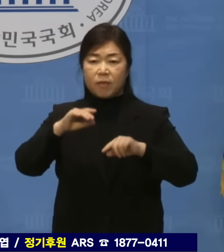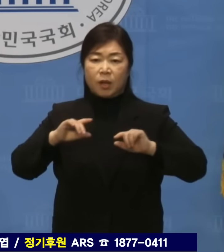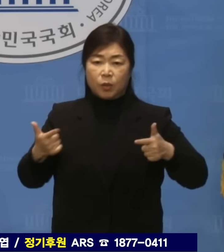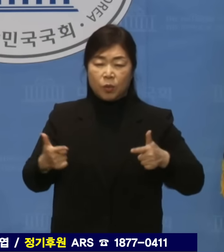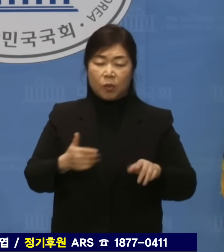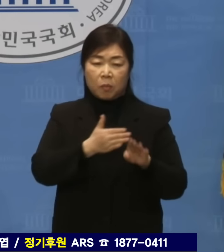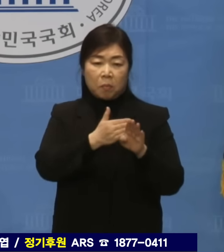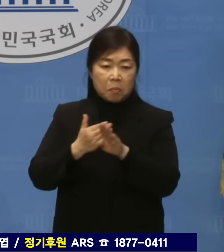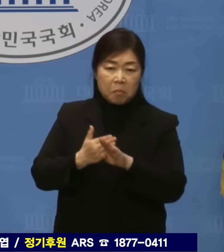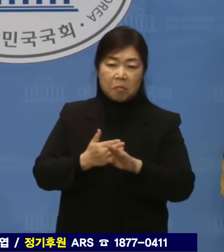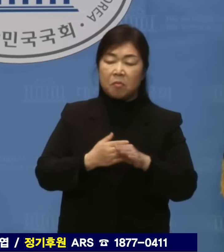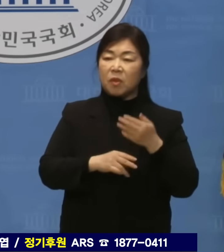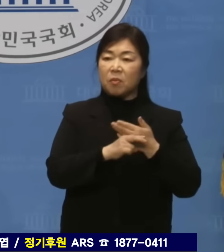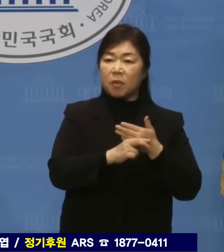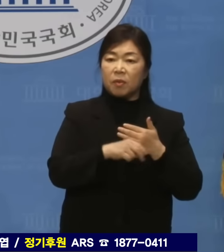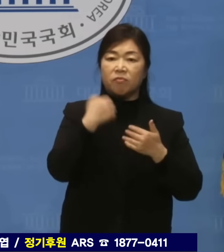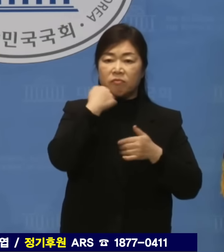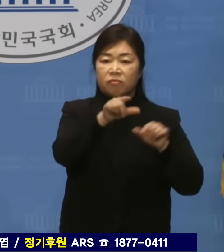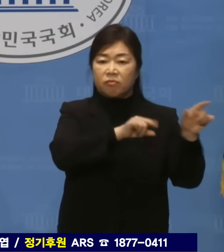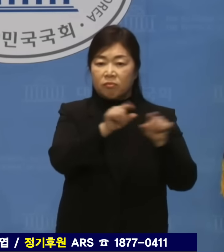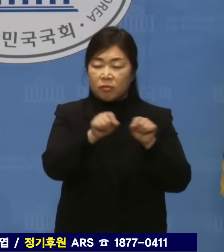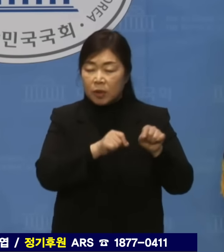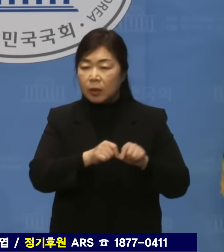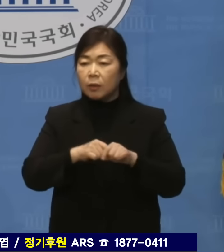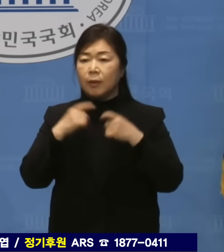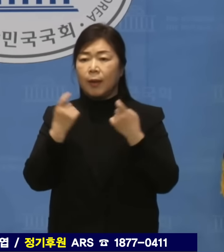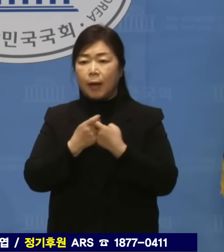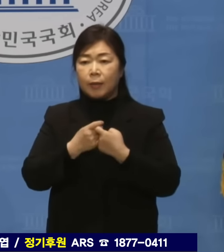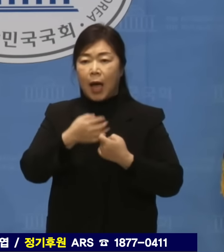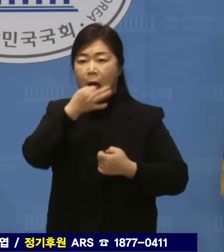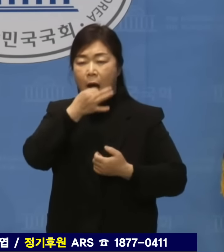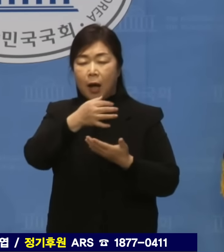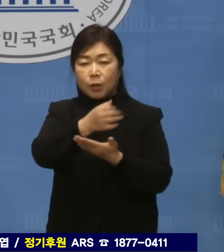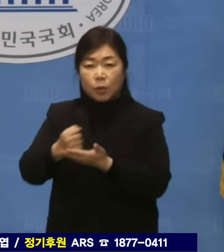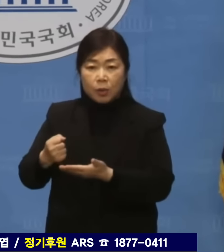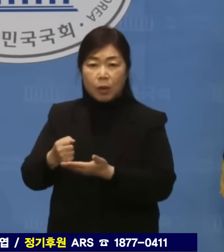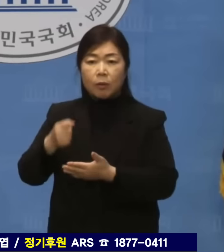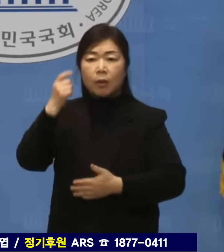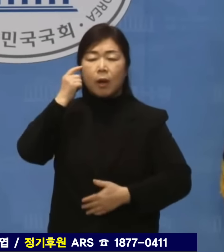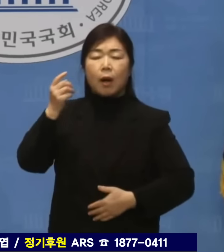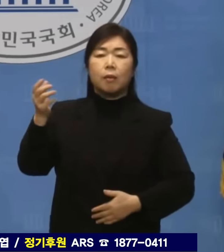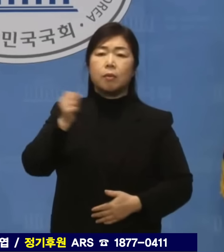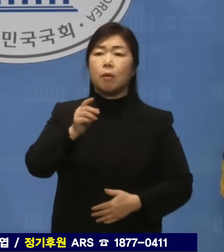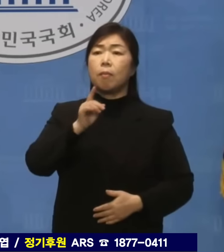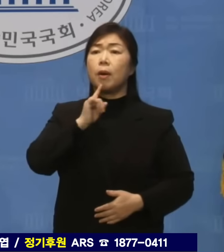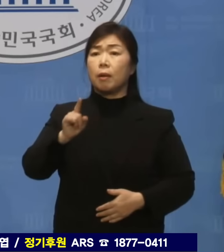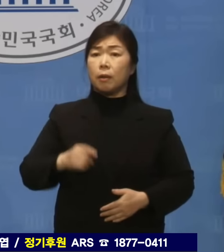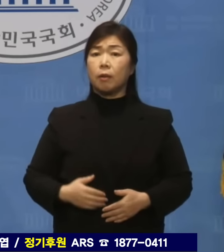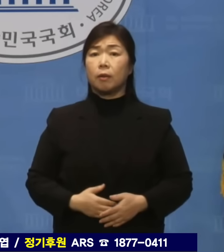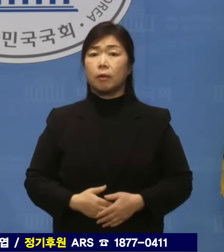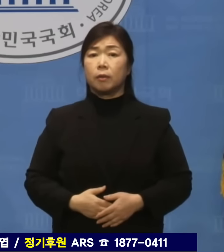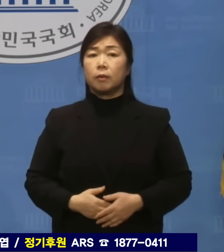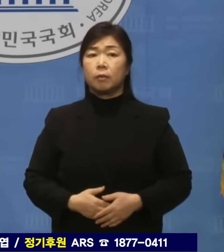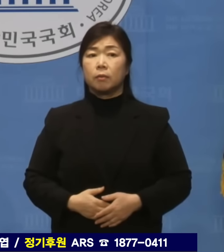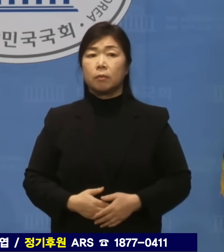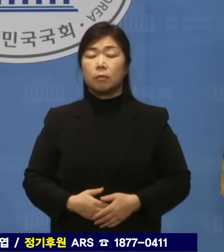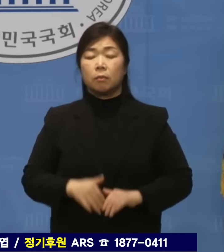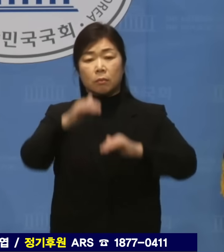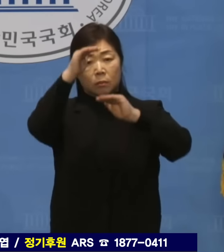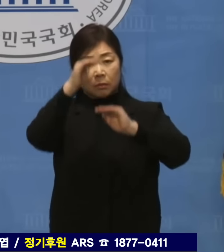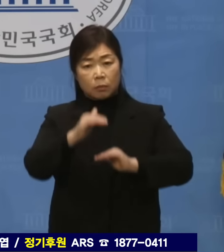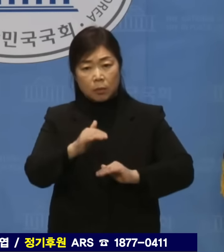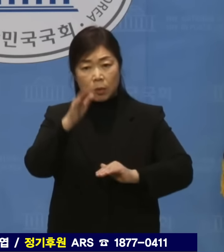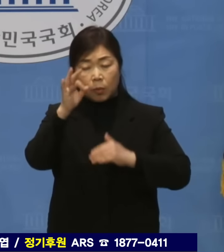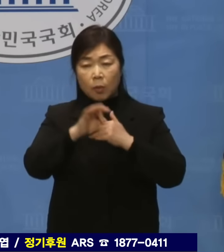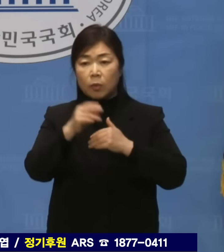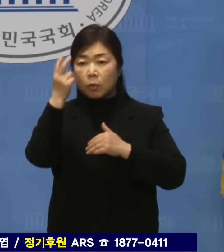동원에 막무가내로 밀어붙이고 사적 이익을 취했구나라는 생각이 들었다고 했는데 거론한 여론조사는